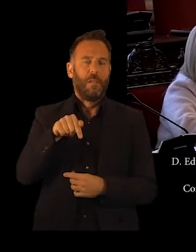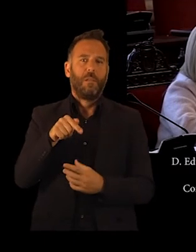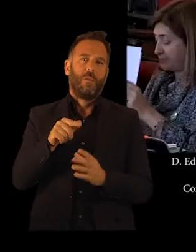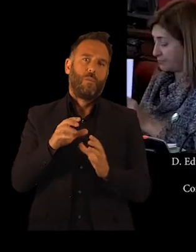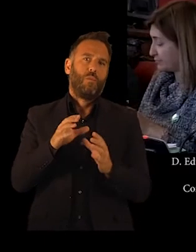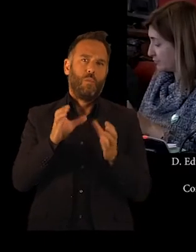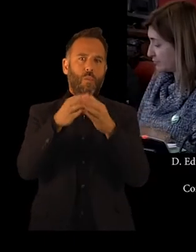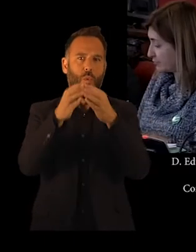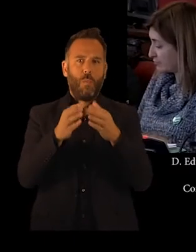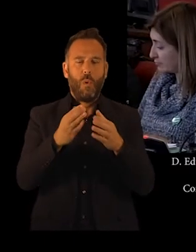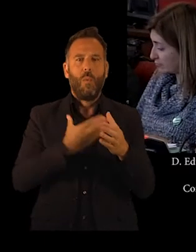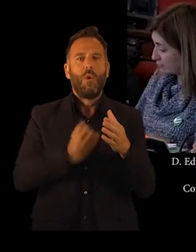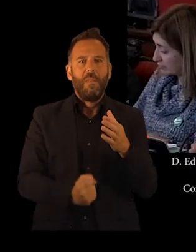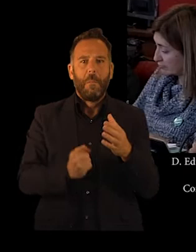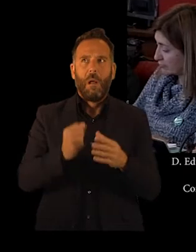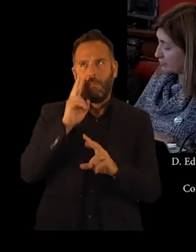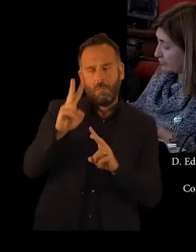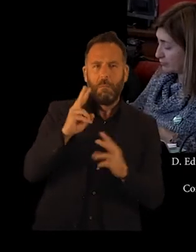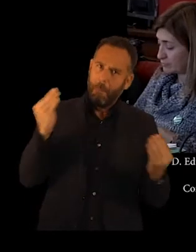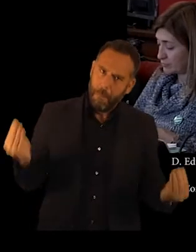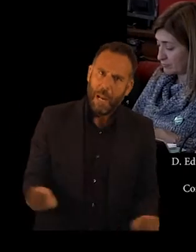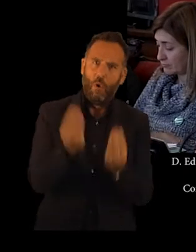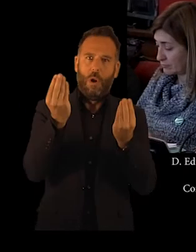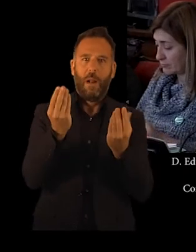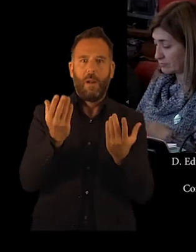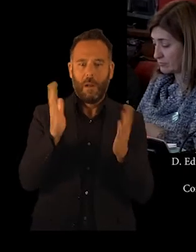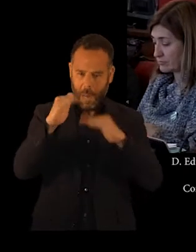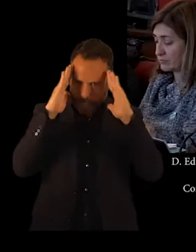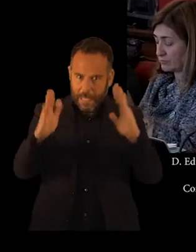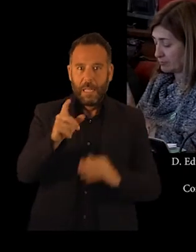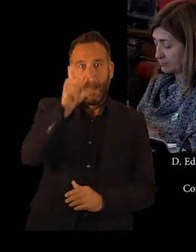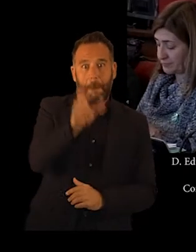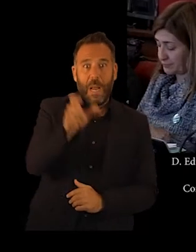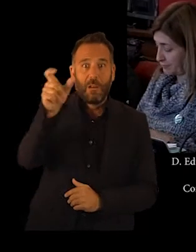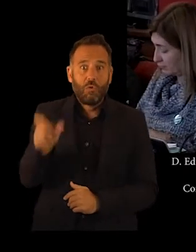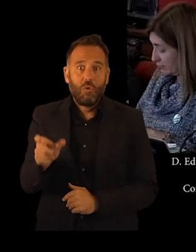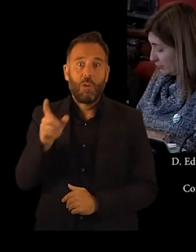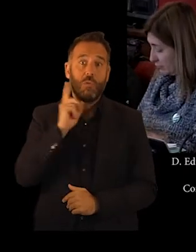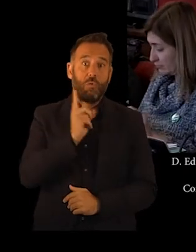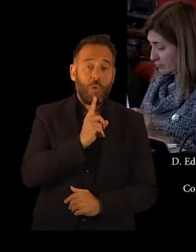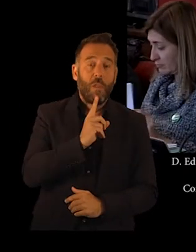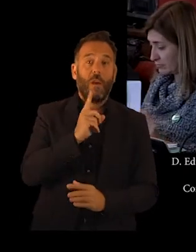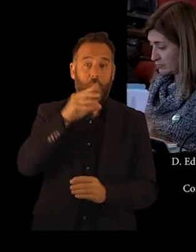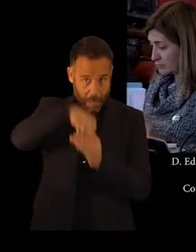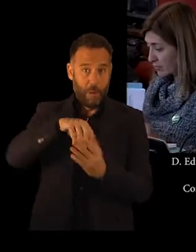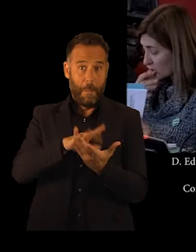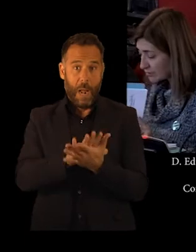corporación municipal, que es mejorar esa asistencia a las personas sordas,